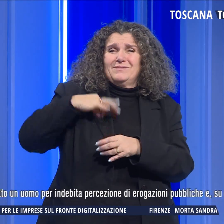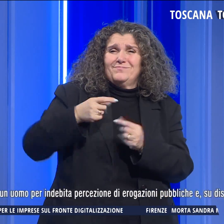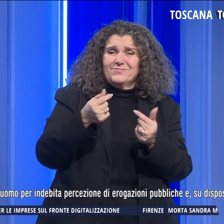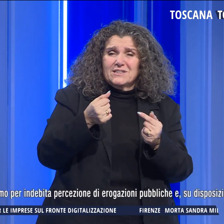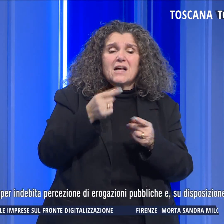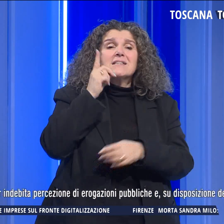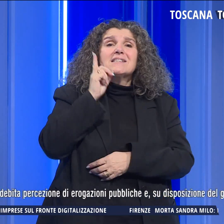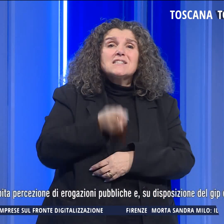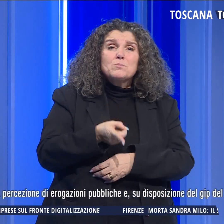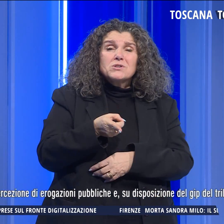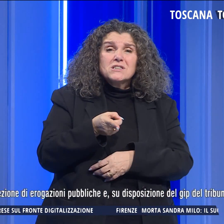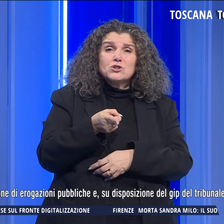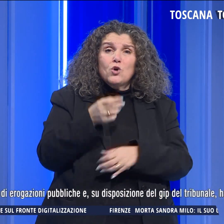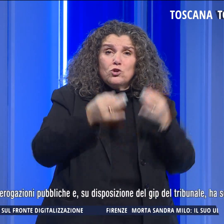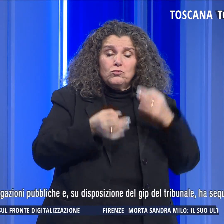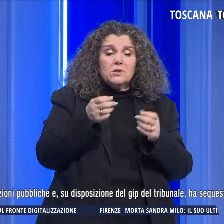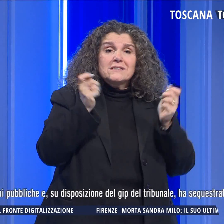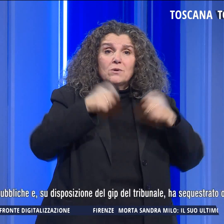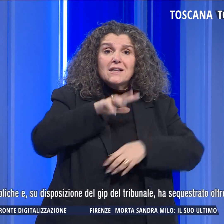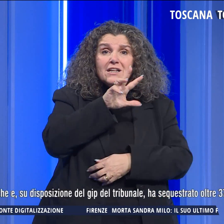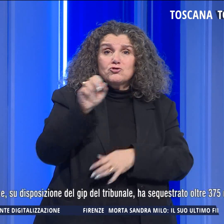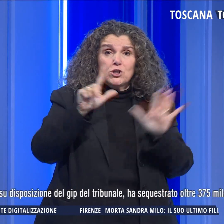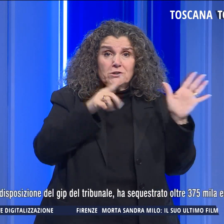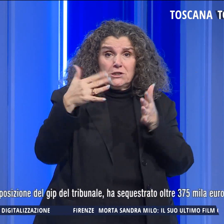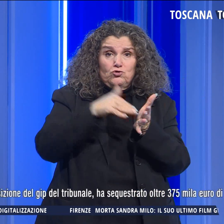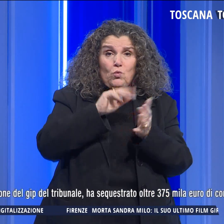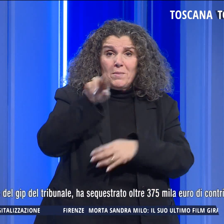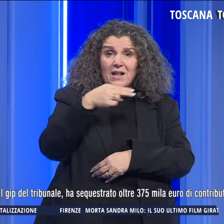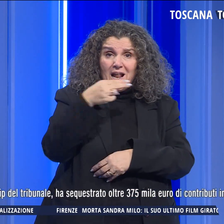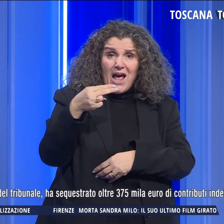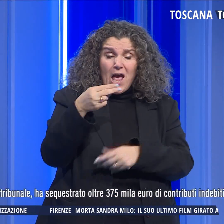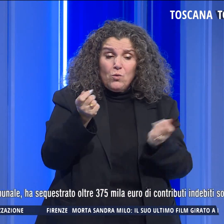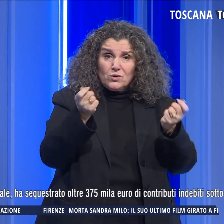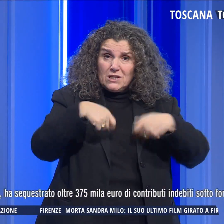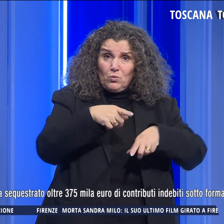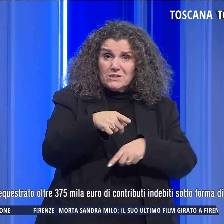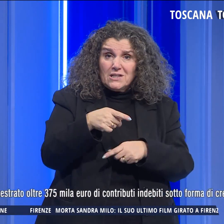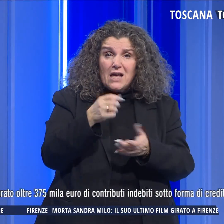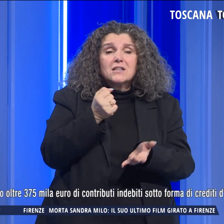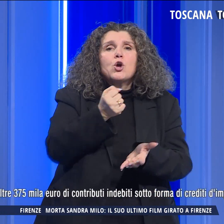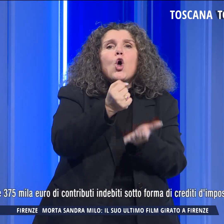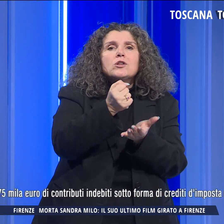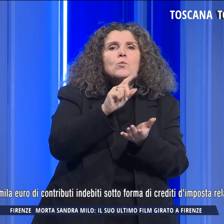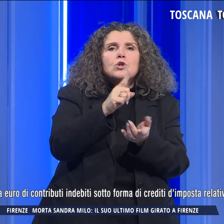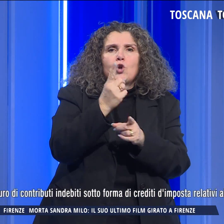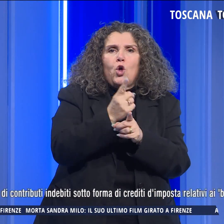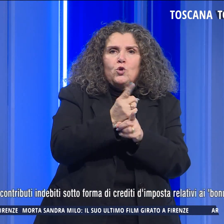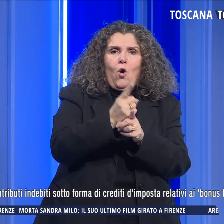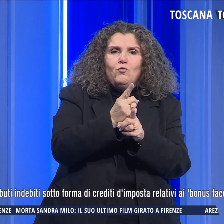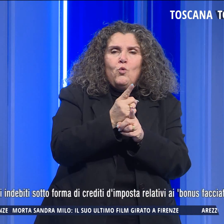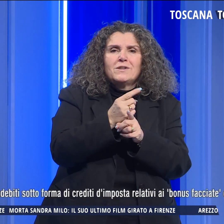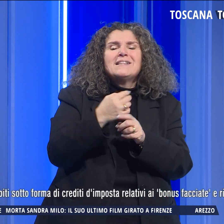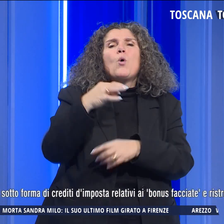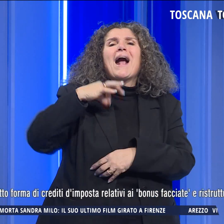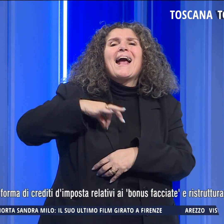del giudice, ha sequestrato oltre 375 mila euro di contributi in debiti sotto forma di